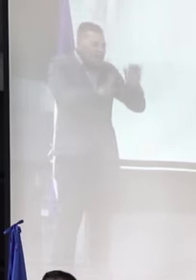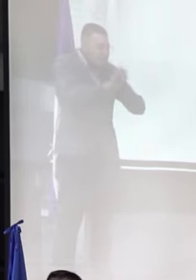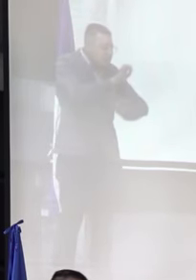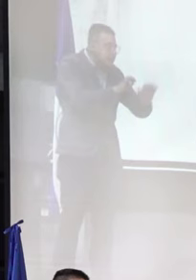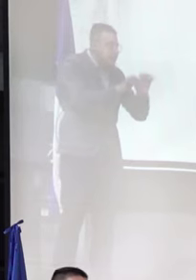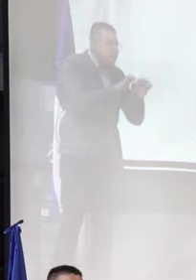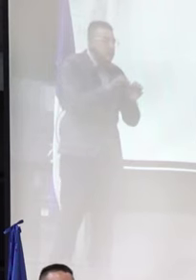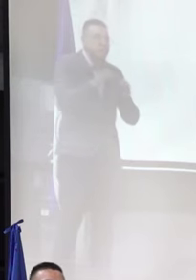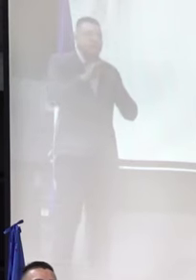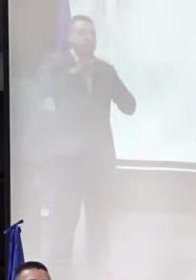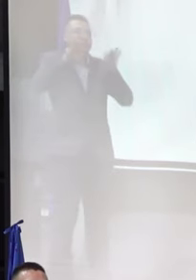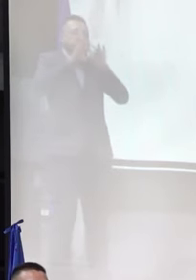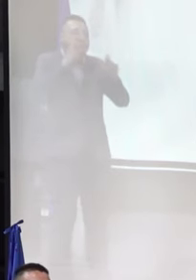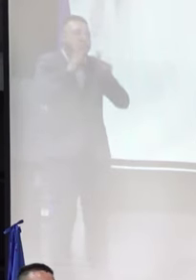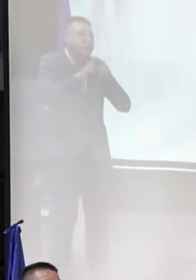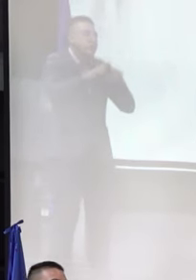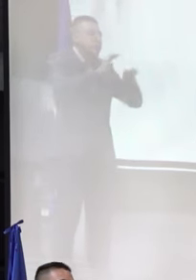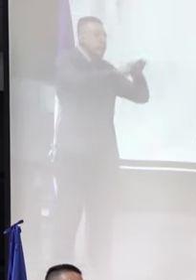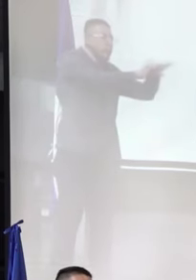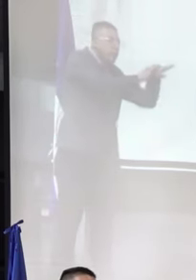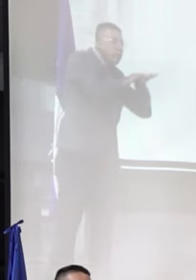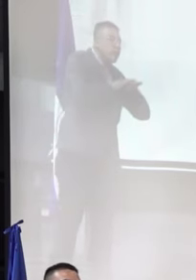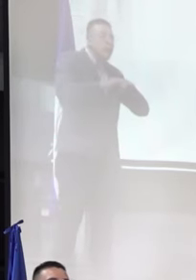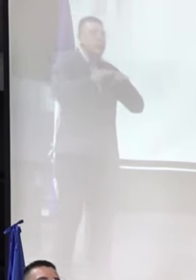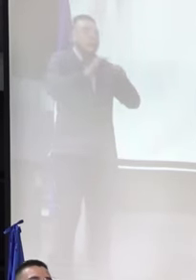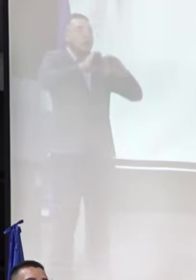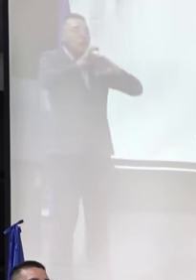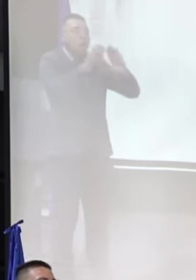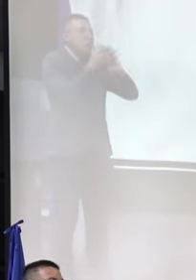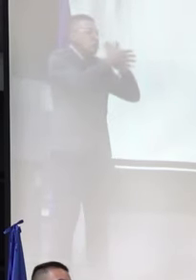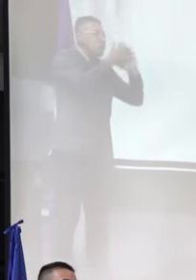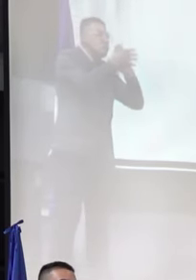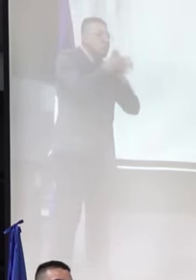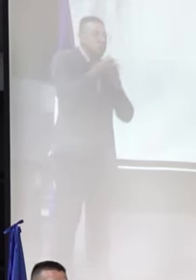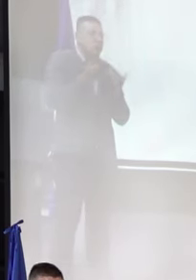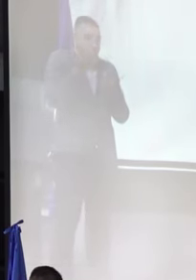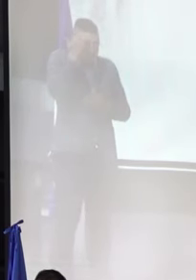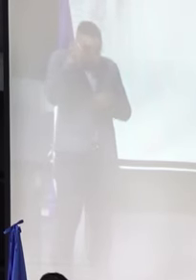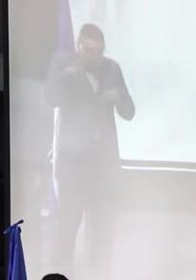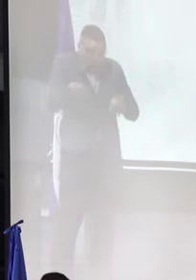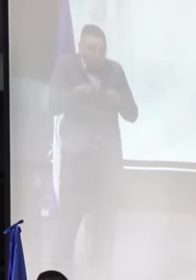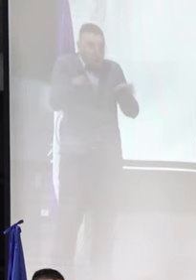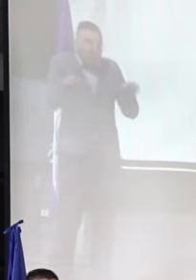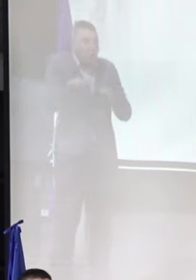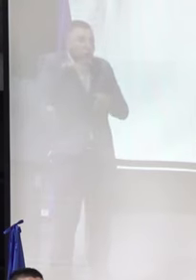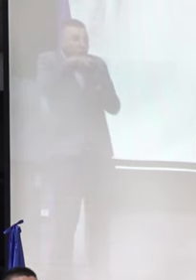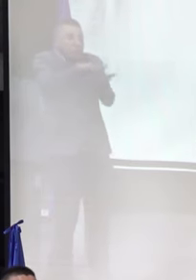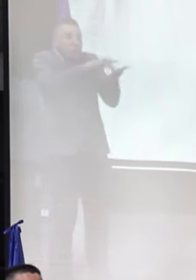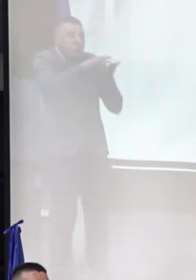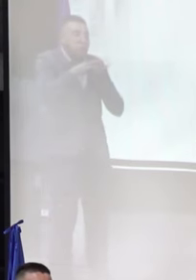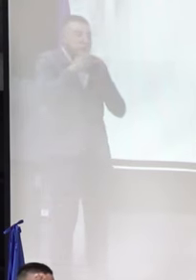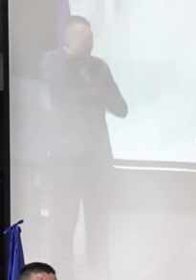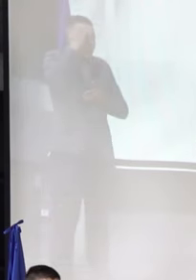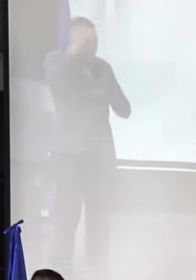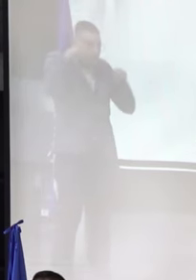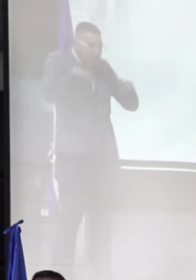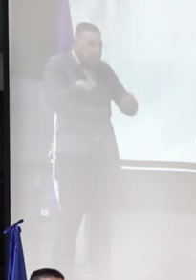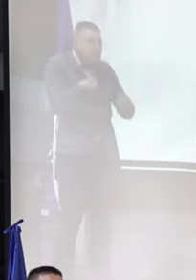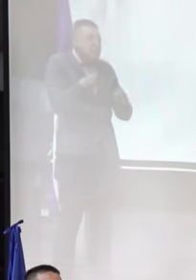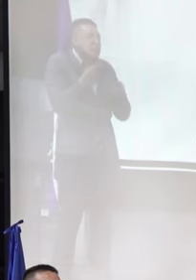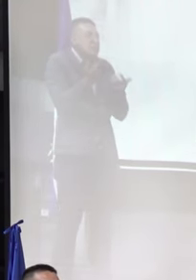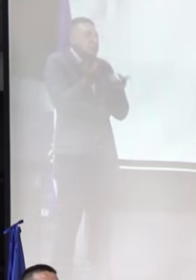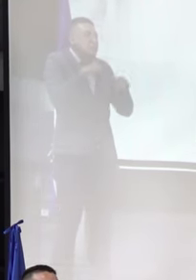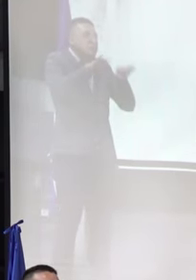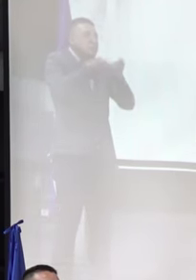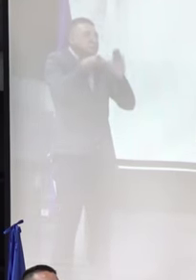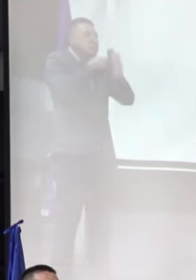comunicando, por lo menos convocando, por lo menos mirando qué se puede hacer desde nuestros lugares, porque ustedes y todo lo que hemos visto es que no solo estamos en Bogotá,